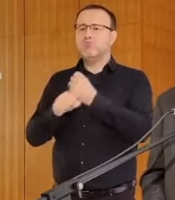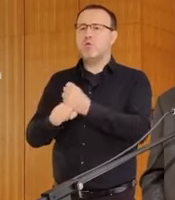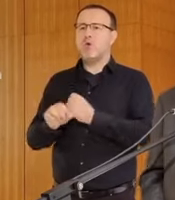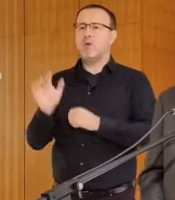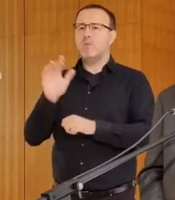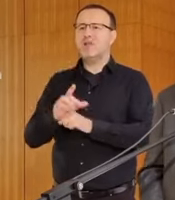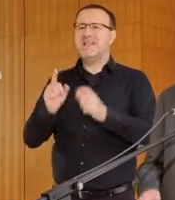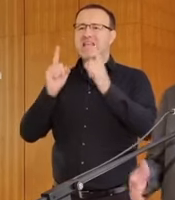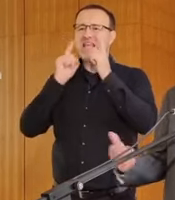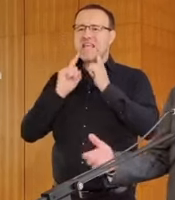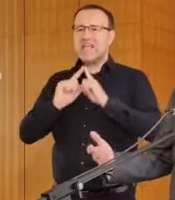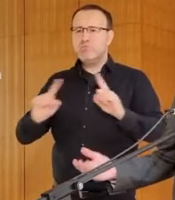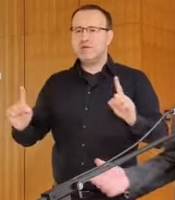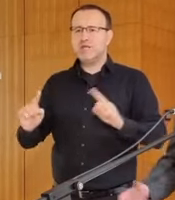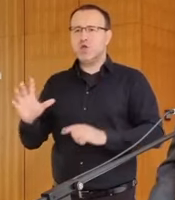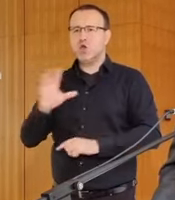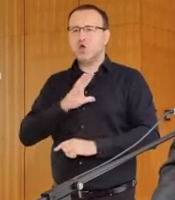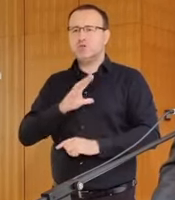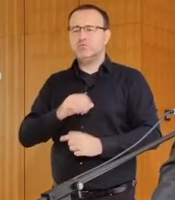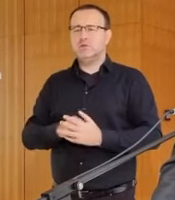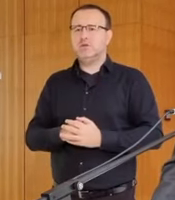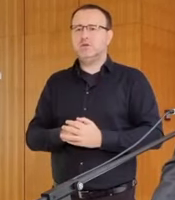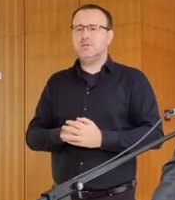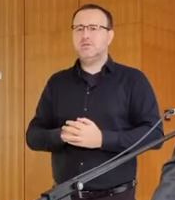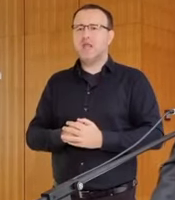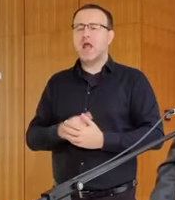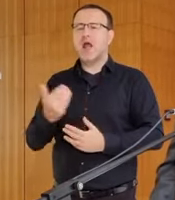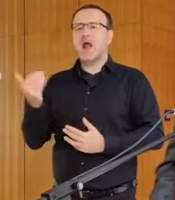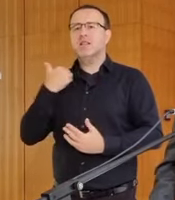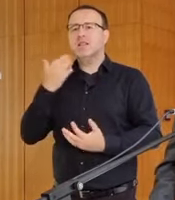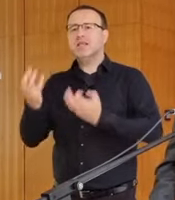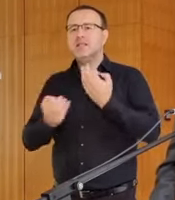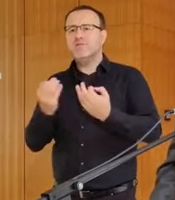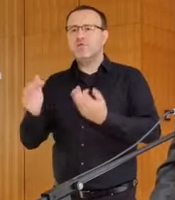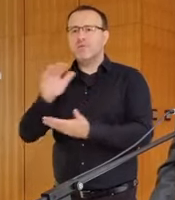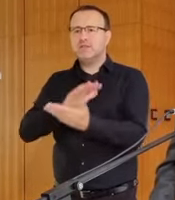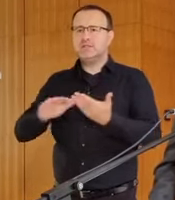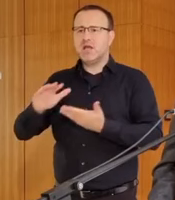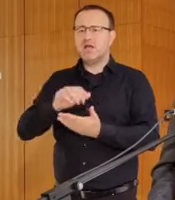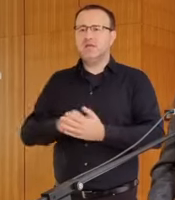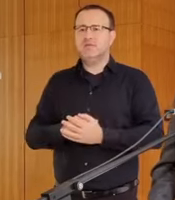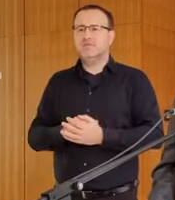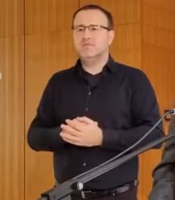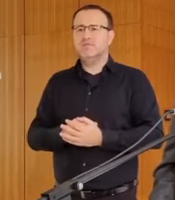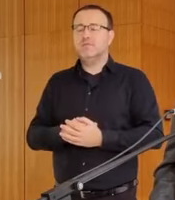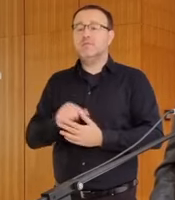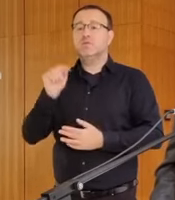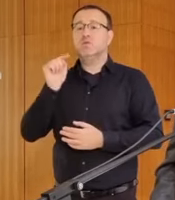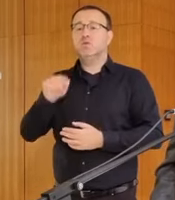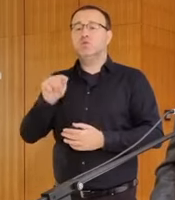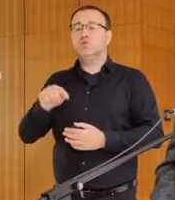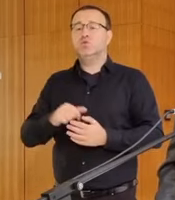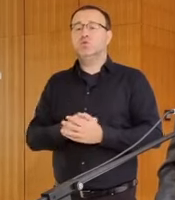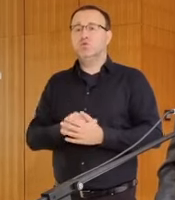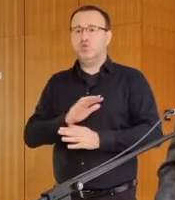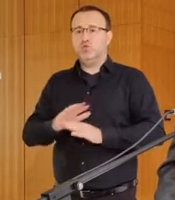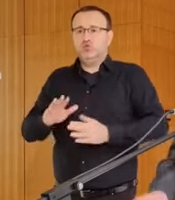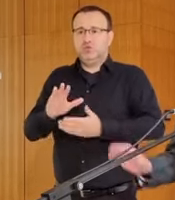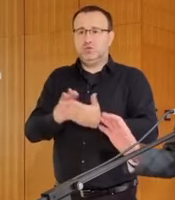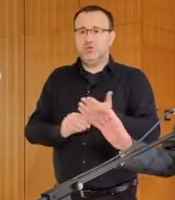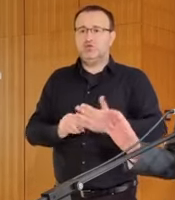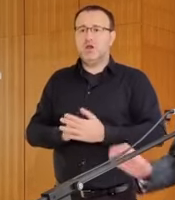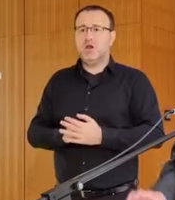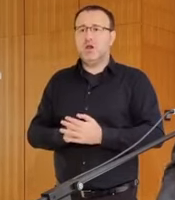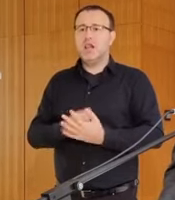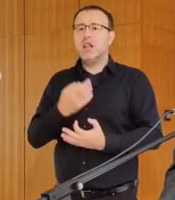hybridným hrozbám. a dezinformáciám. I tu sme už vlastne začali